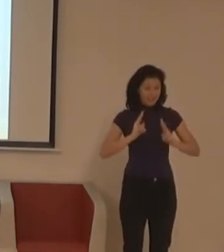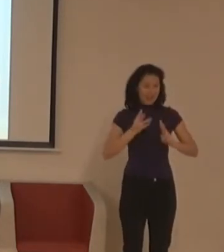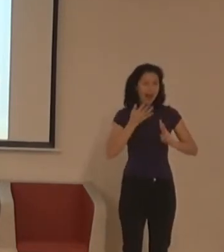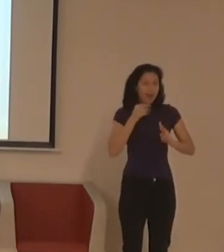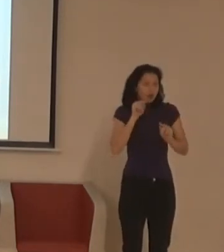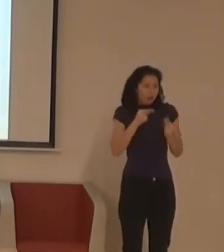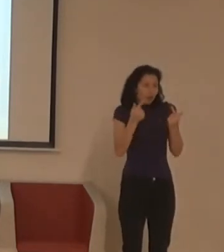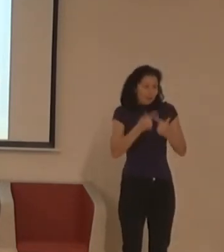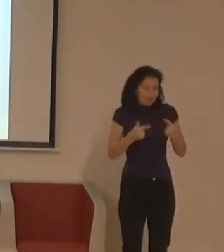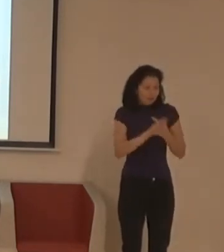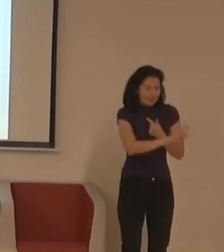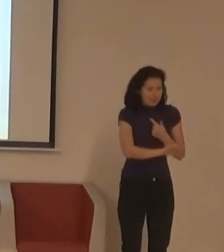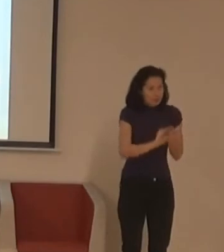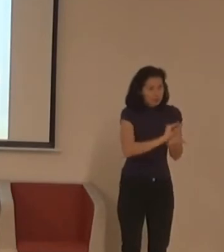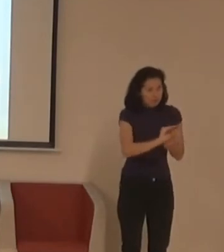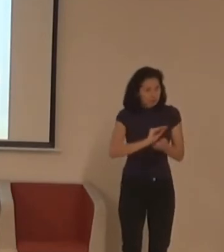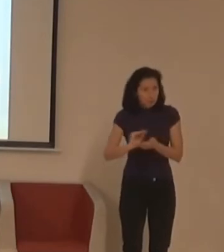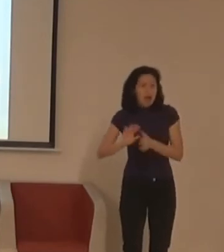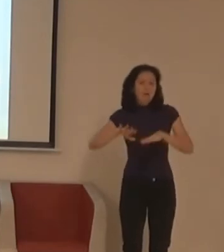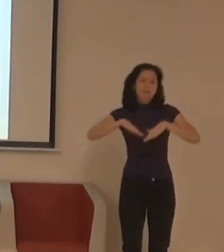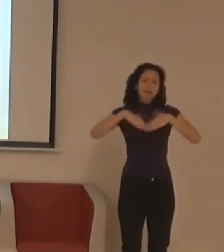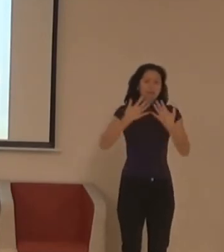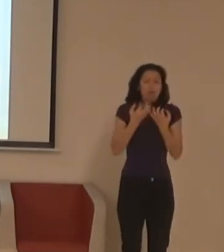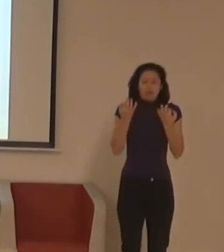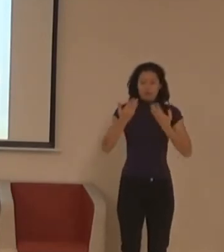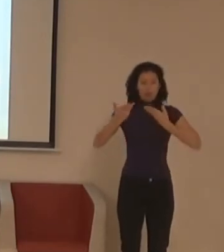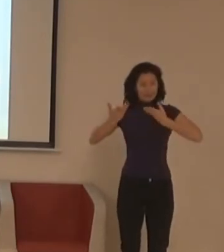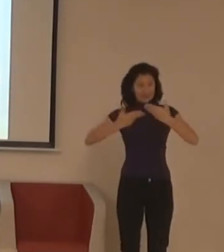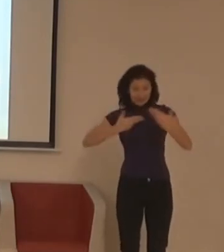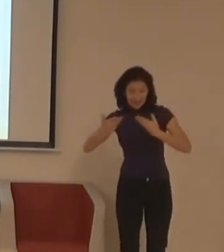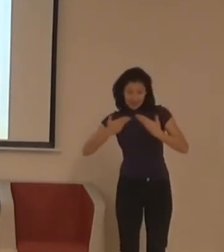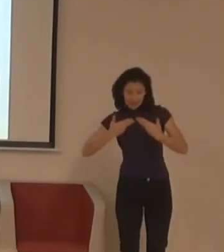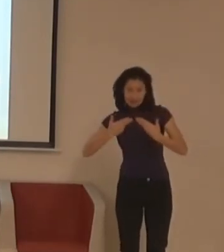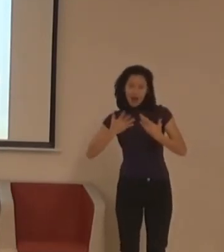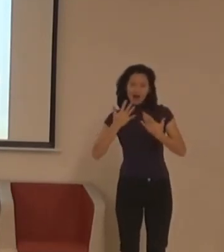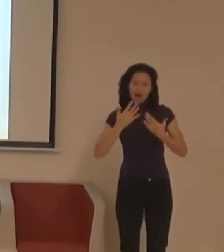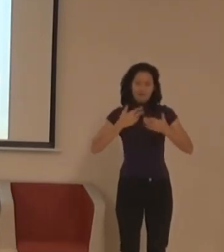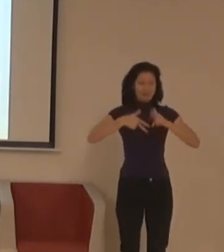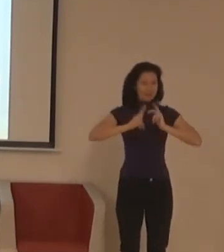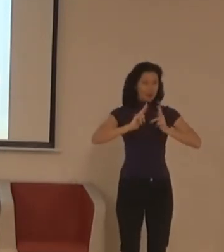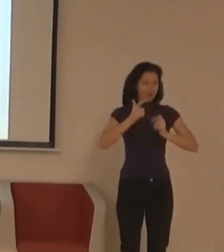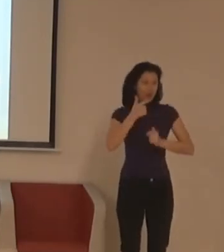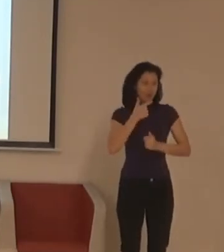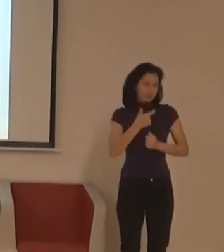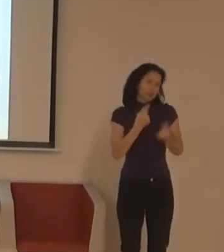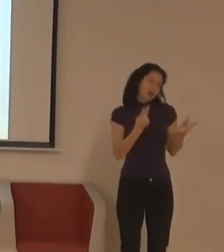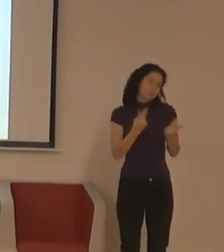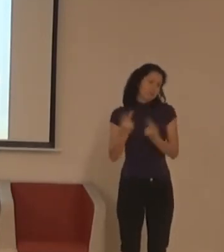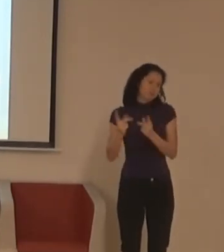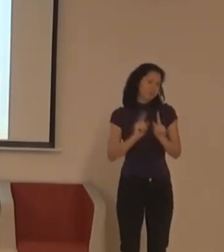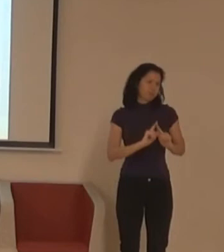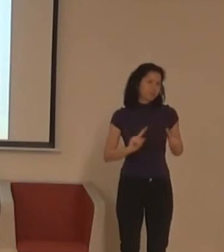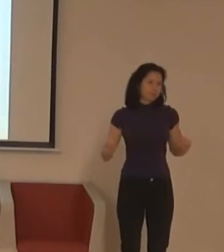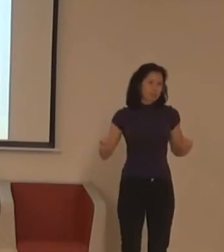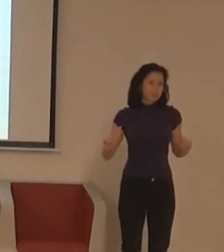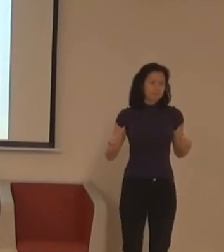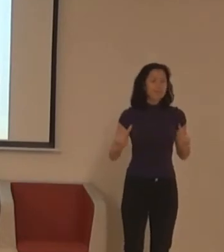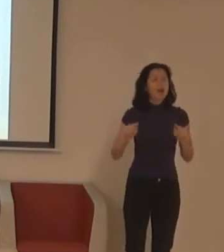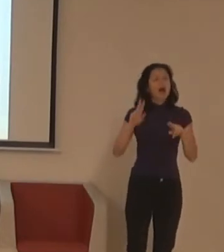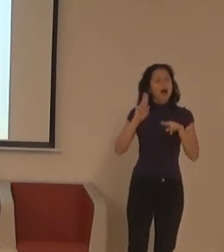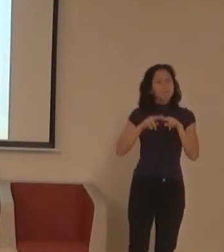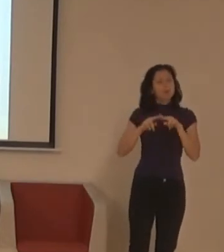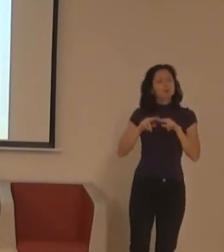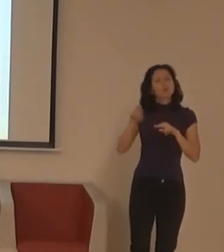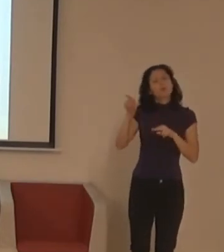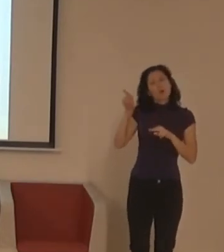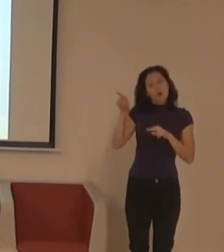fotbalový trénink i ve znakovém jazyce, atd. Ale začala dělat i něco, čemu ona